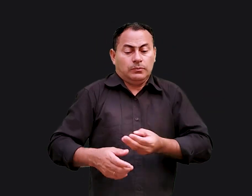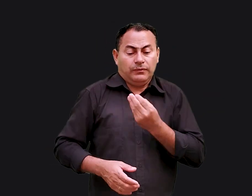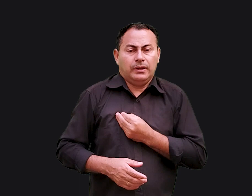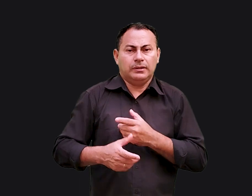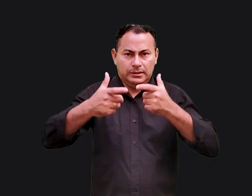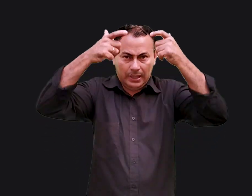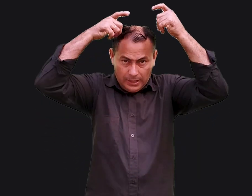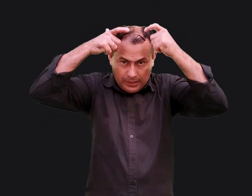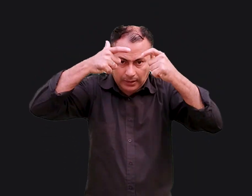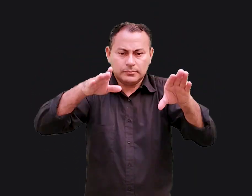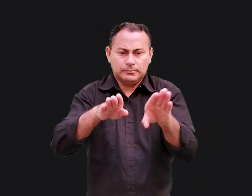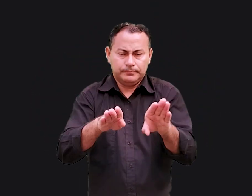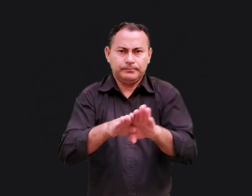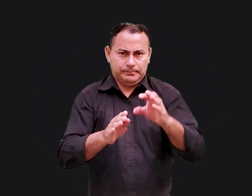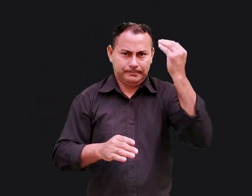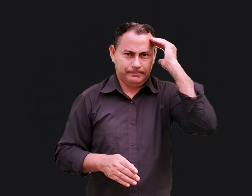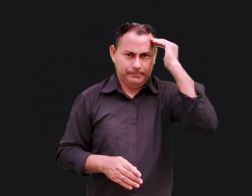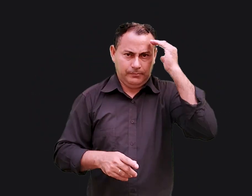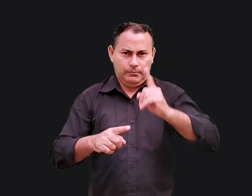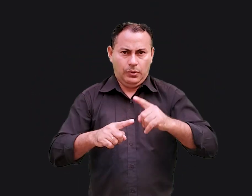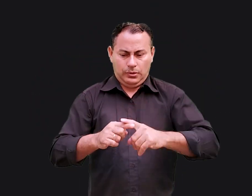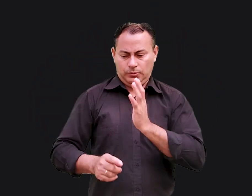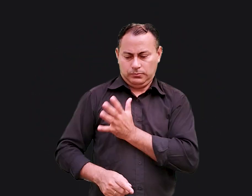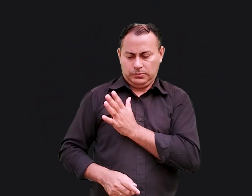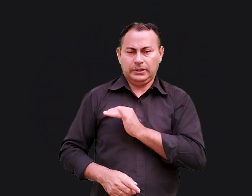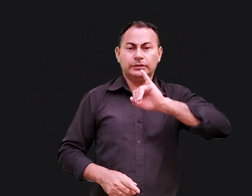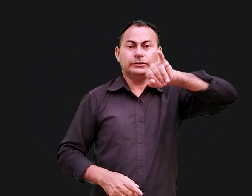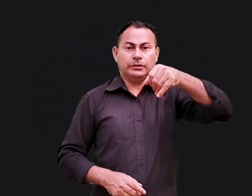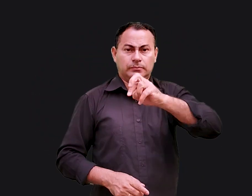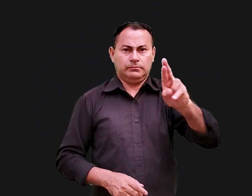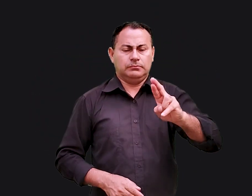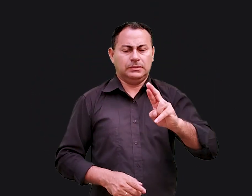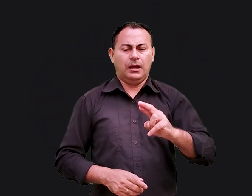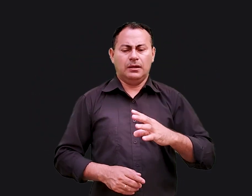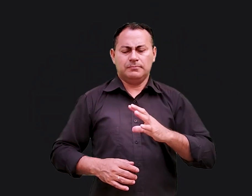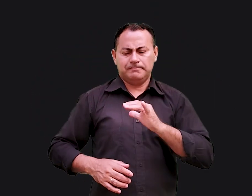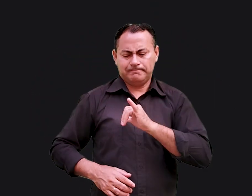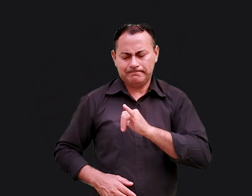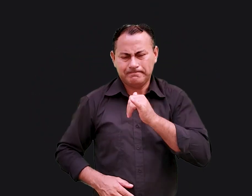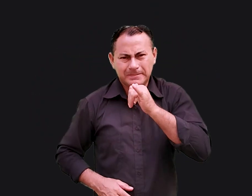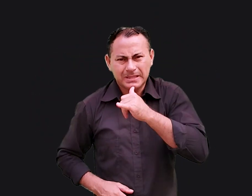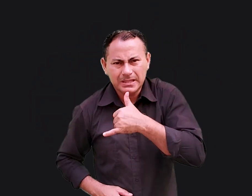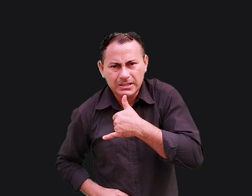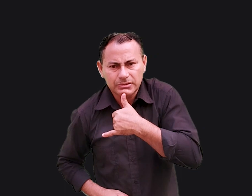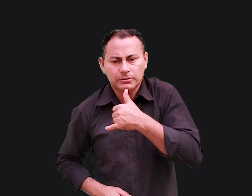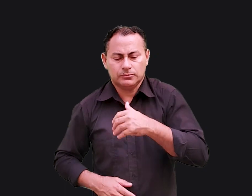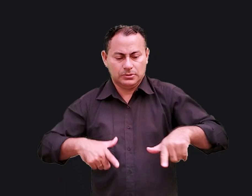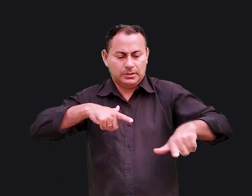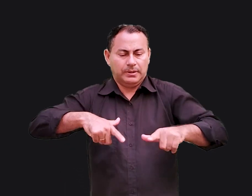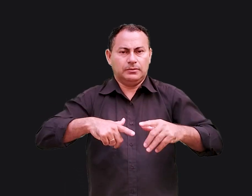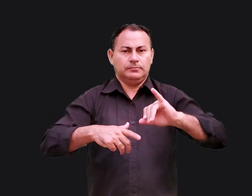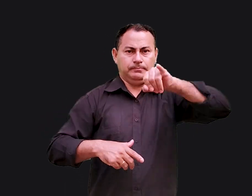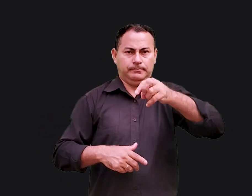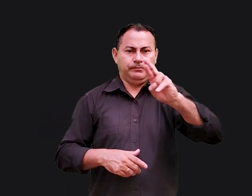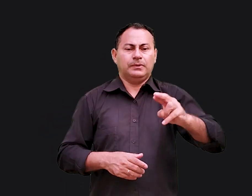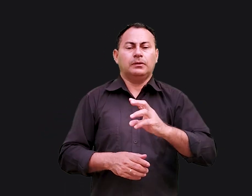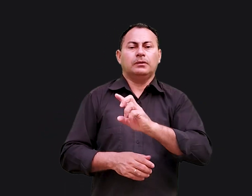eles viveram e reinaram, também entenderá por que o coração de Jeremias estava ferido. O ministério de Jeremias durou